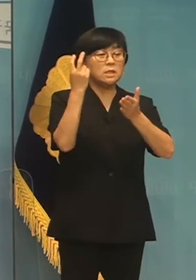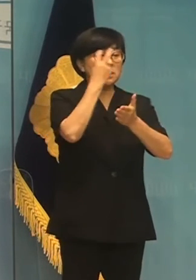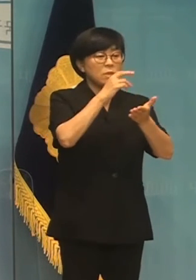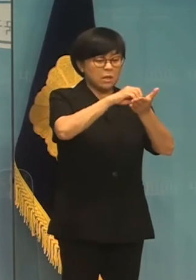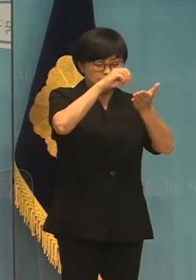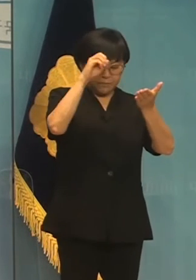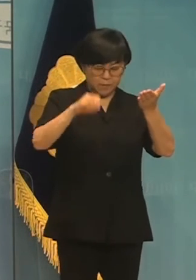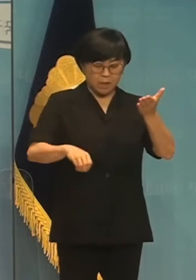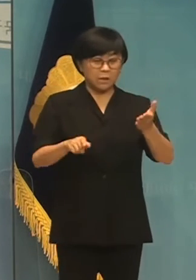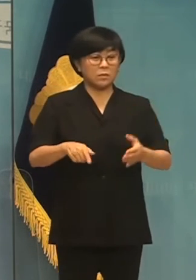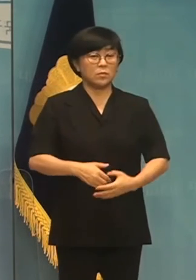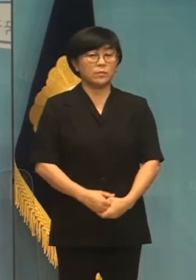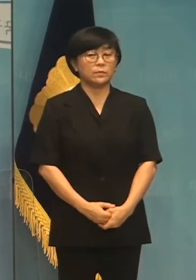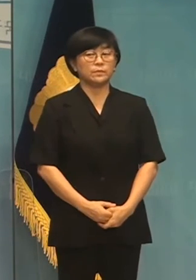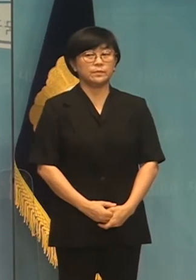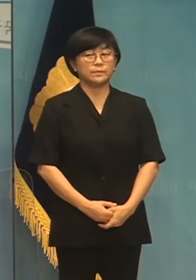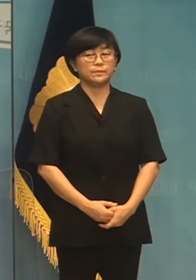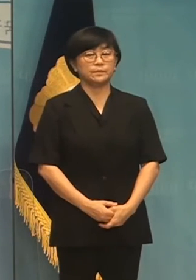철저히 배제되었습니다.